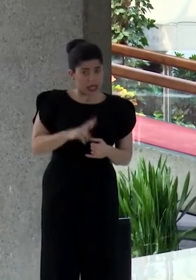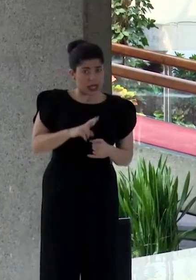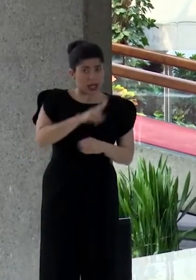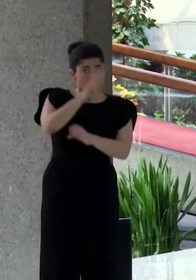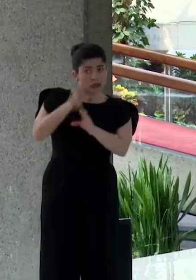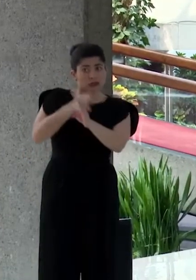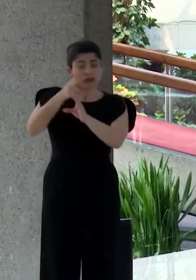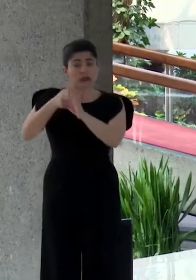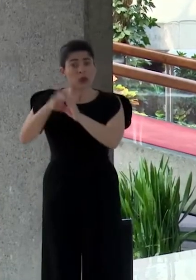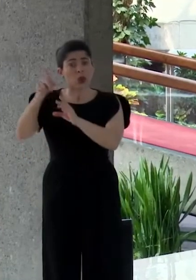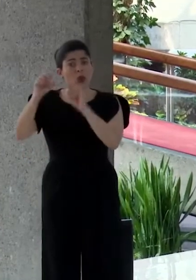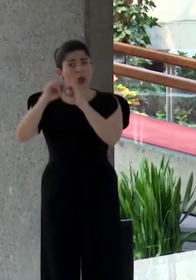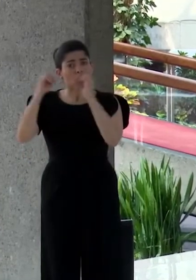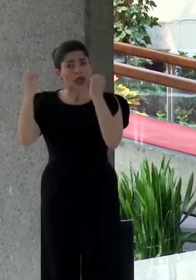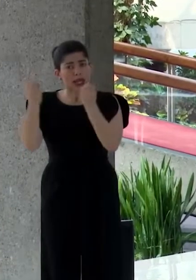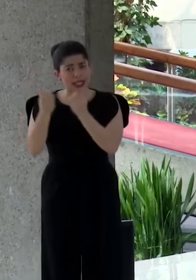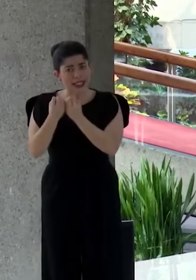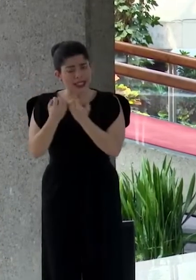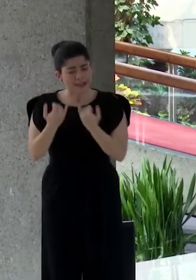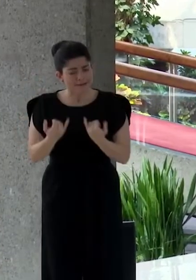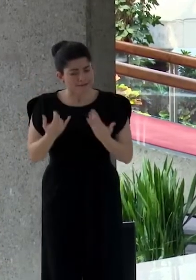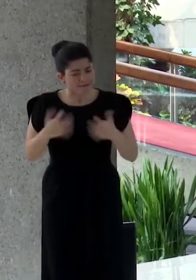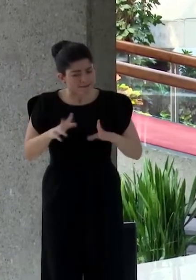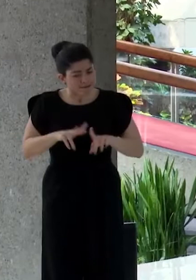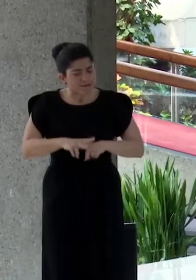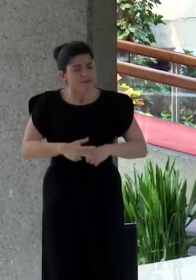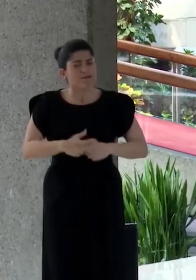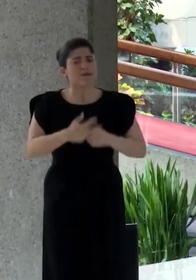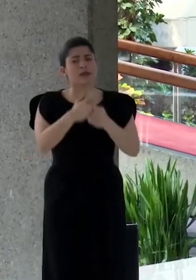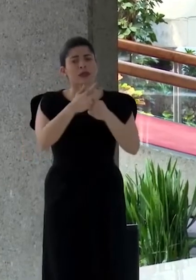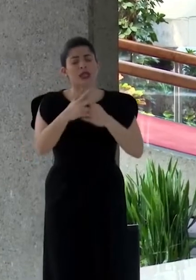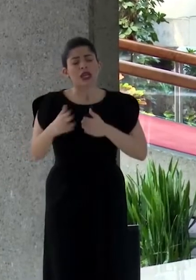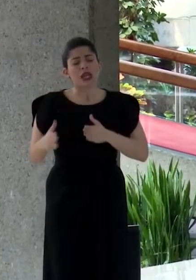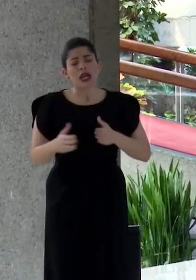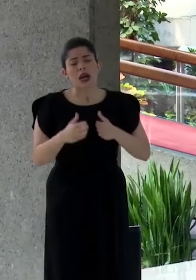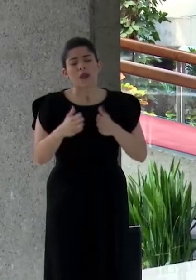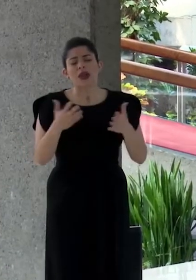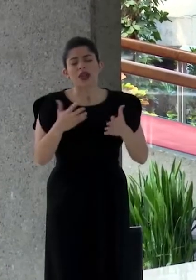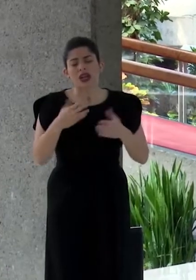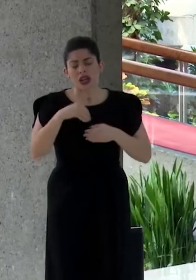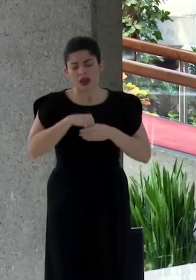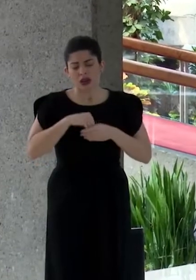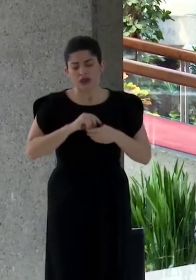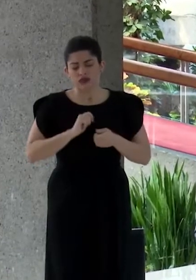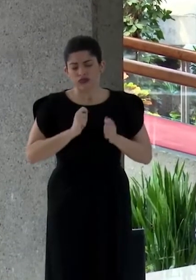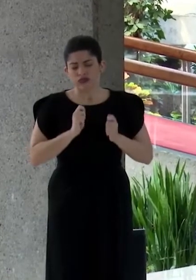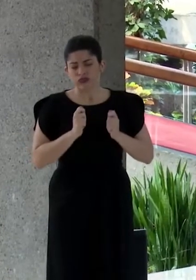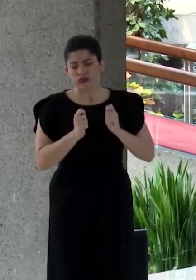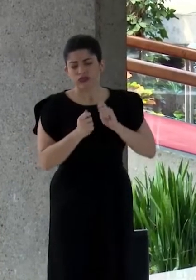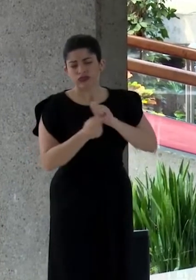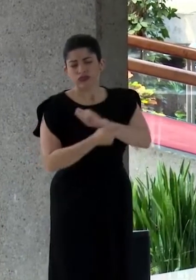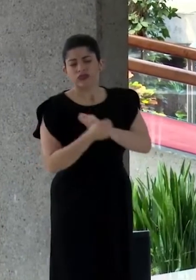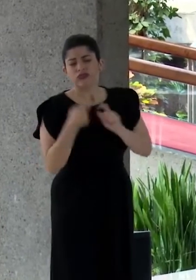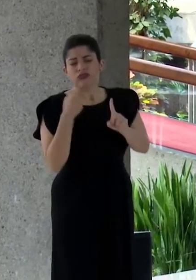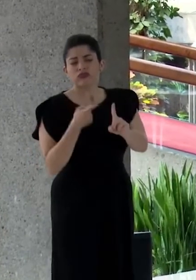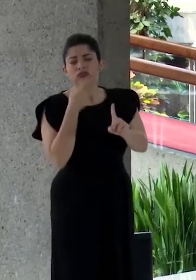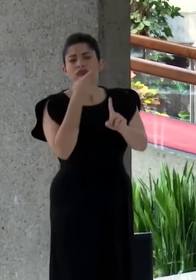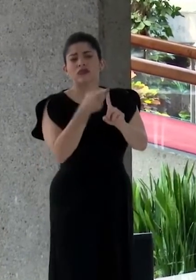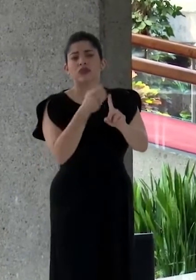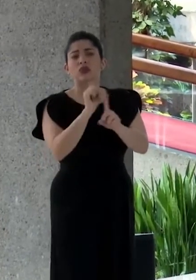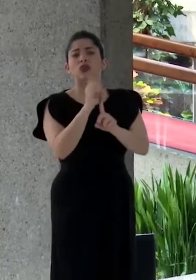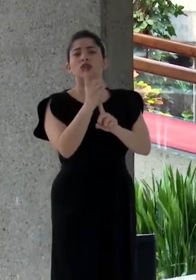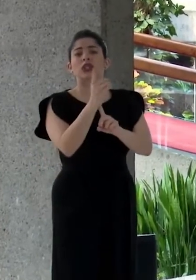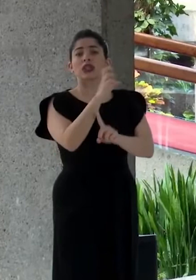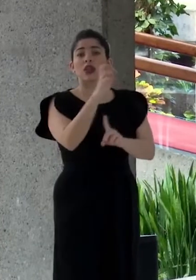en esta organización, iniciamos un camino de transformación para la construcción de una